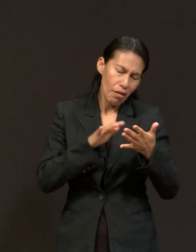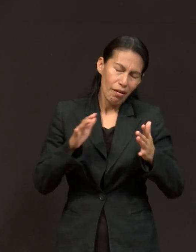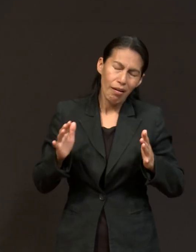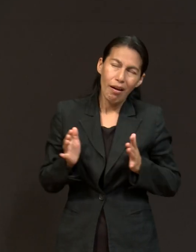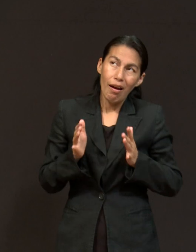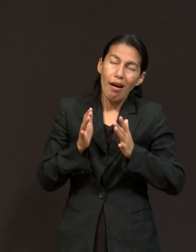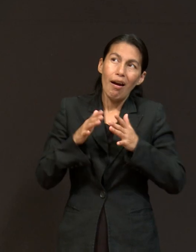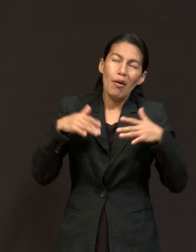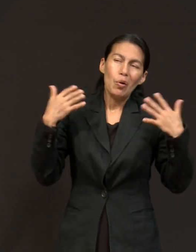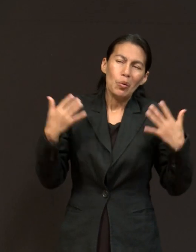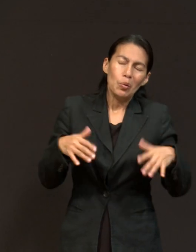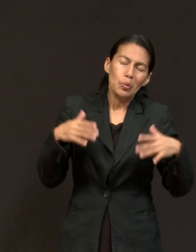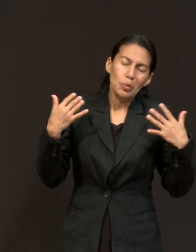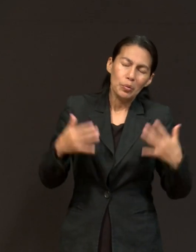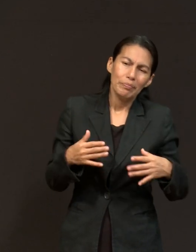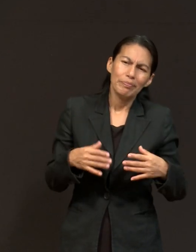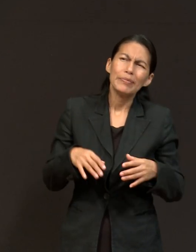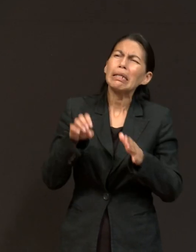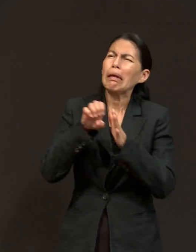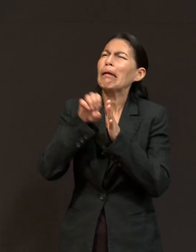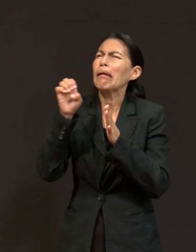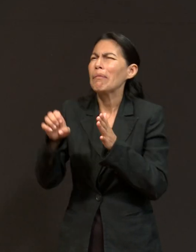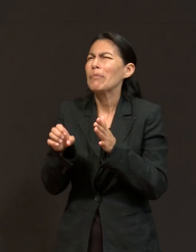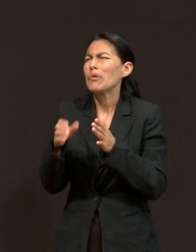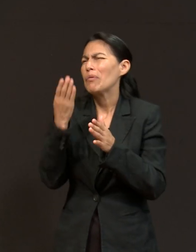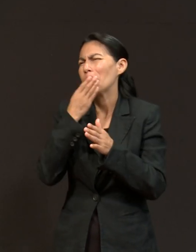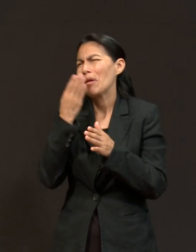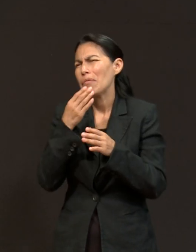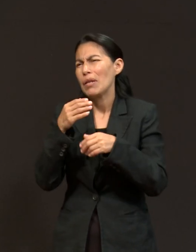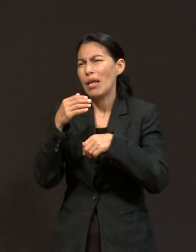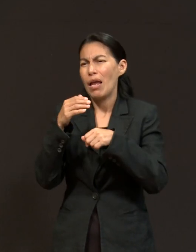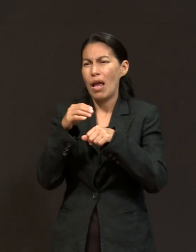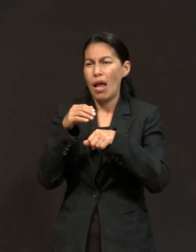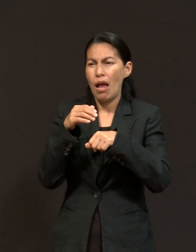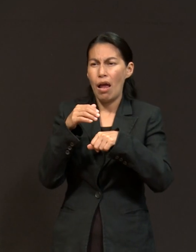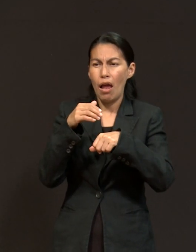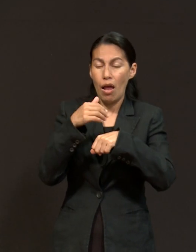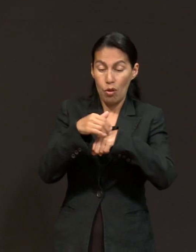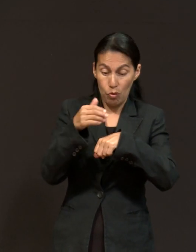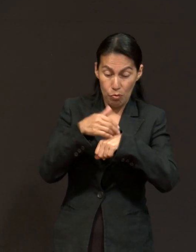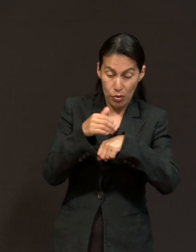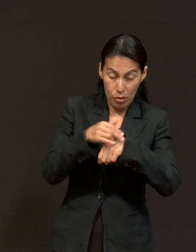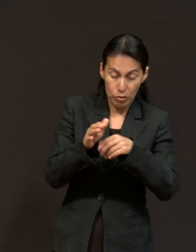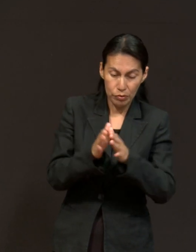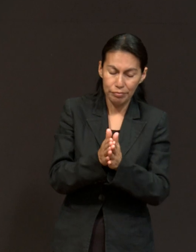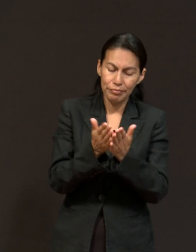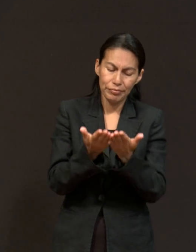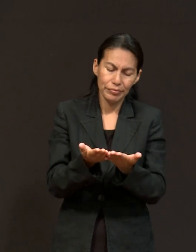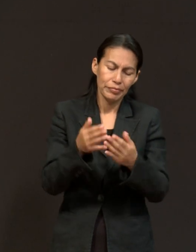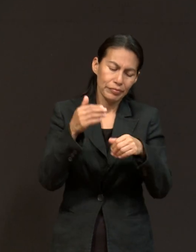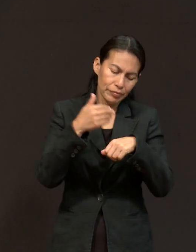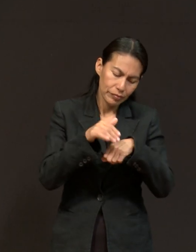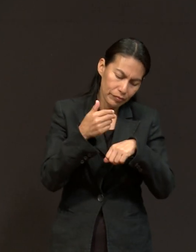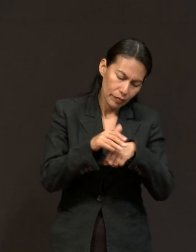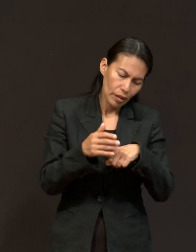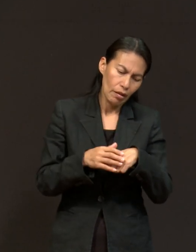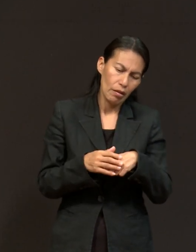llegas en un punto de la Biblia como números, que son nombres, a veces yo en la mañana decía, no sé cómo